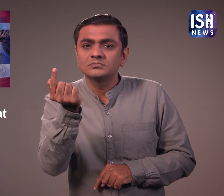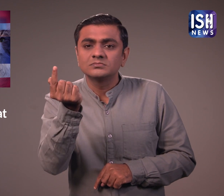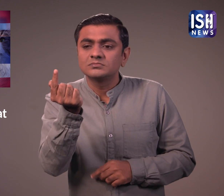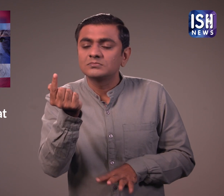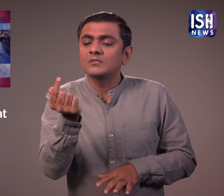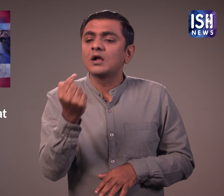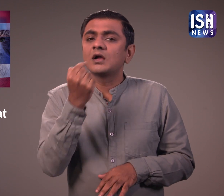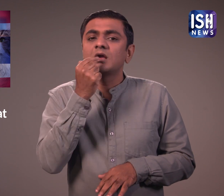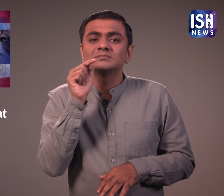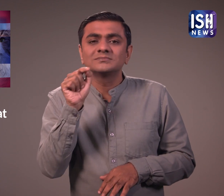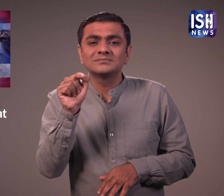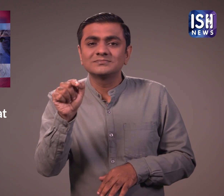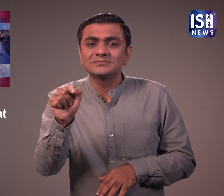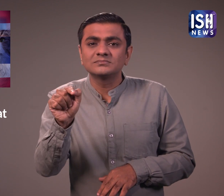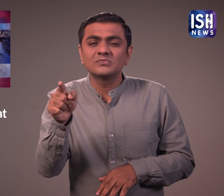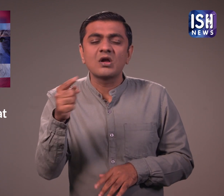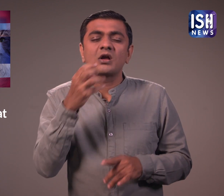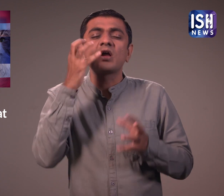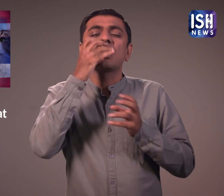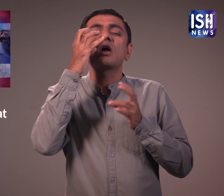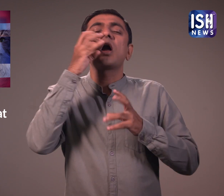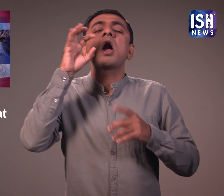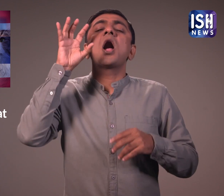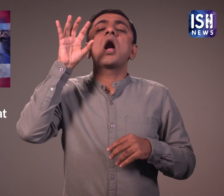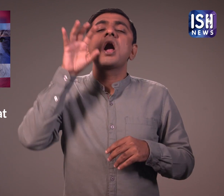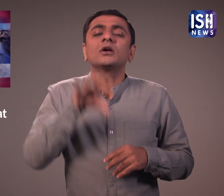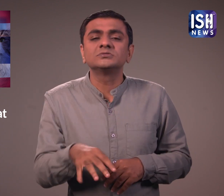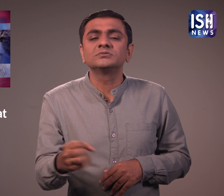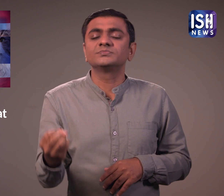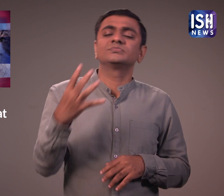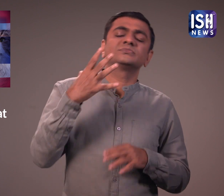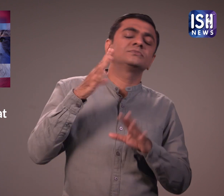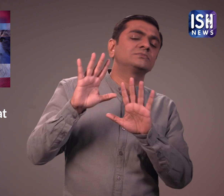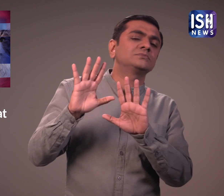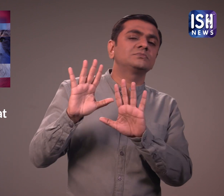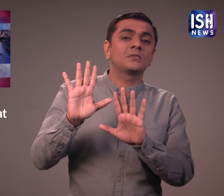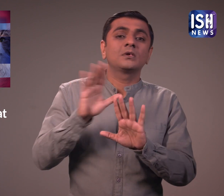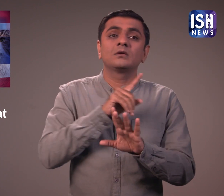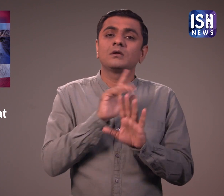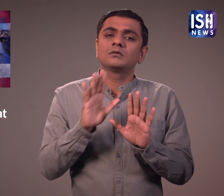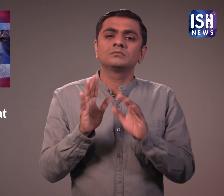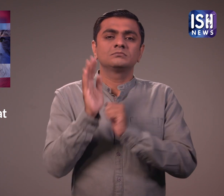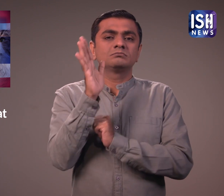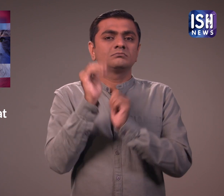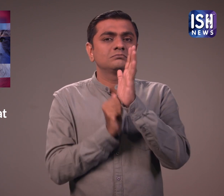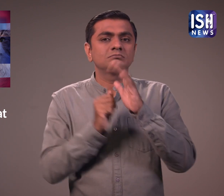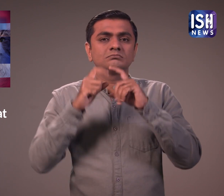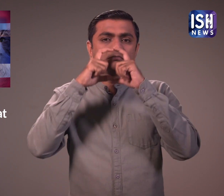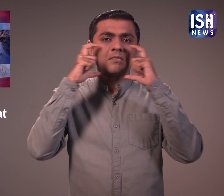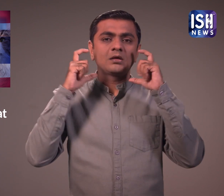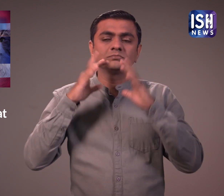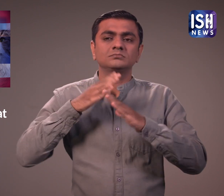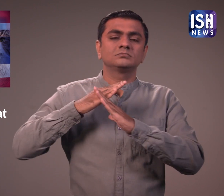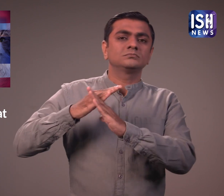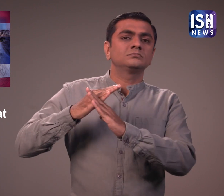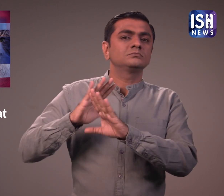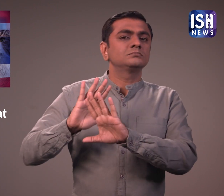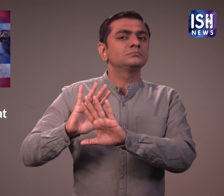छीकी। डॉक्टर ने मास्क और ग्लाउस पहने हुए